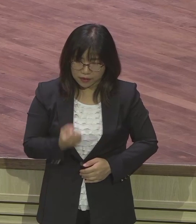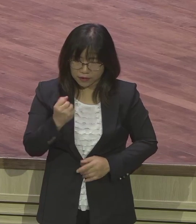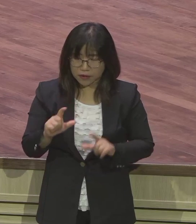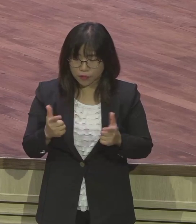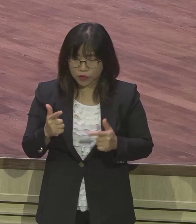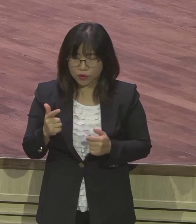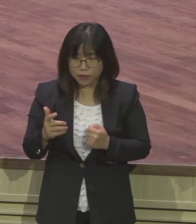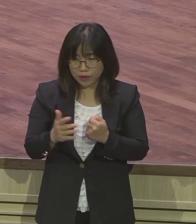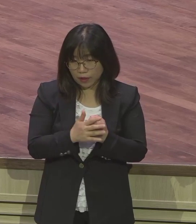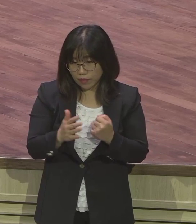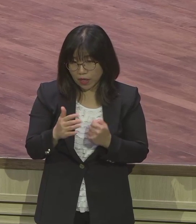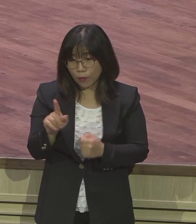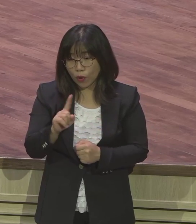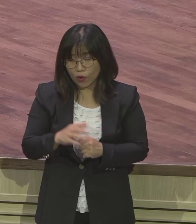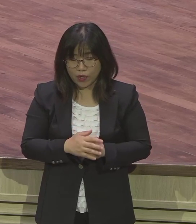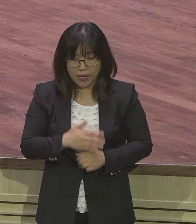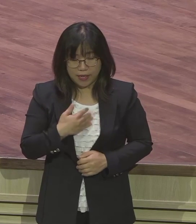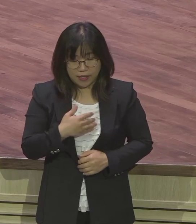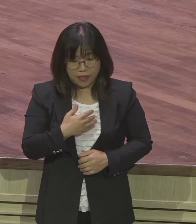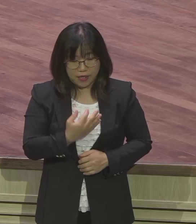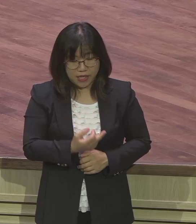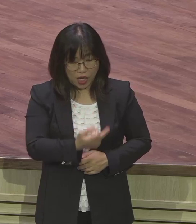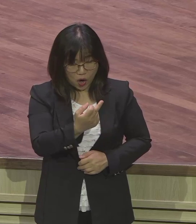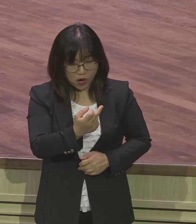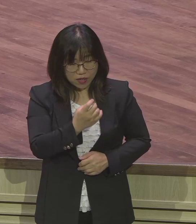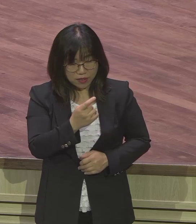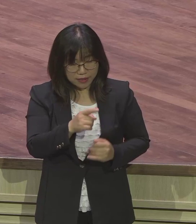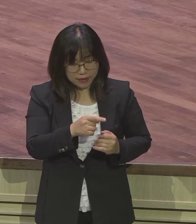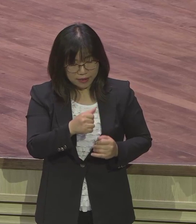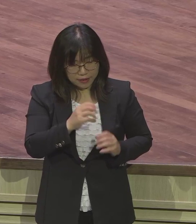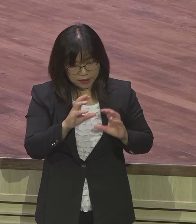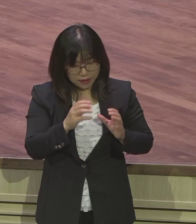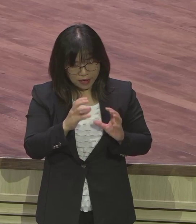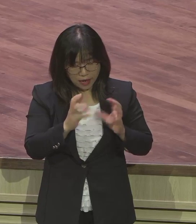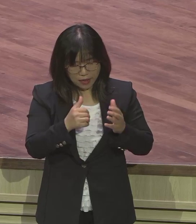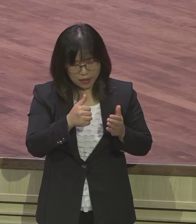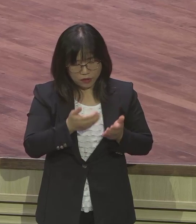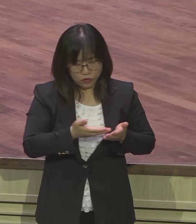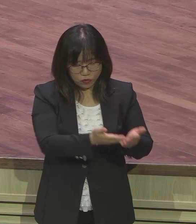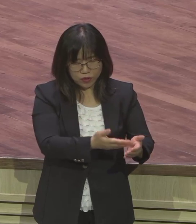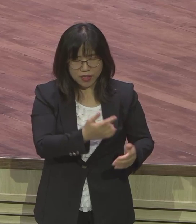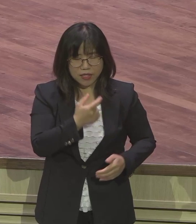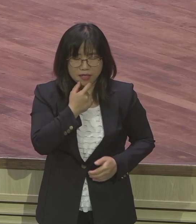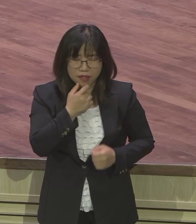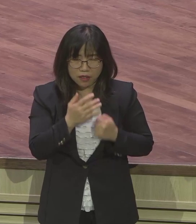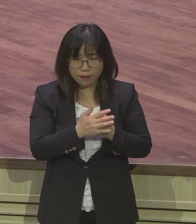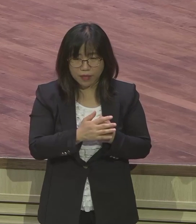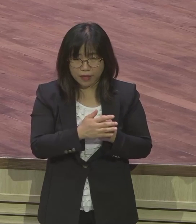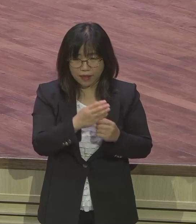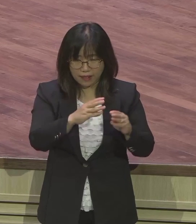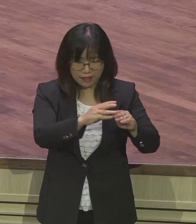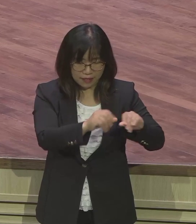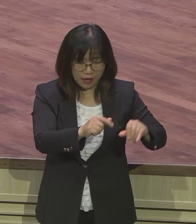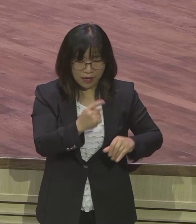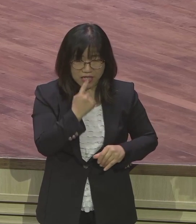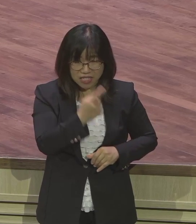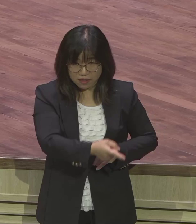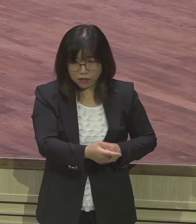그의 형에게 시를 주지 아니하려고 땅에 설정하며 그 일이 여호와가 보시기에 악함으로 여호와께서